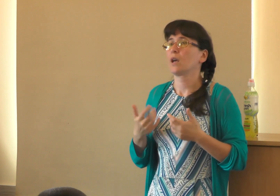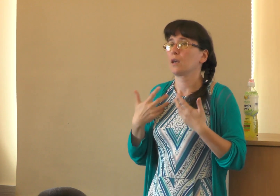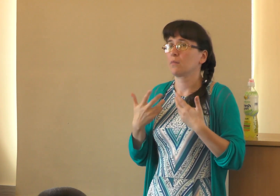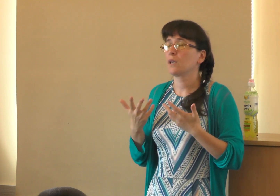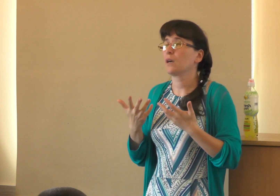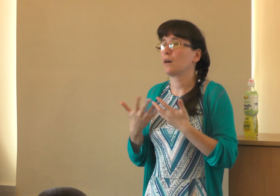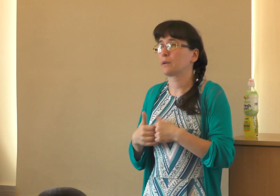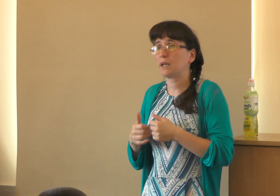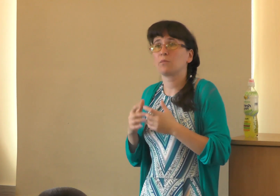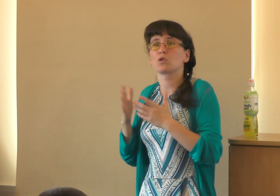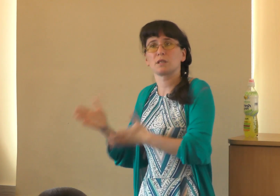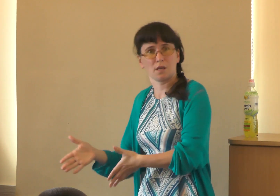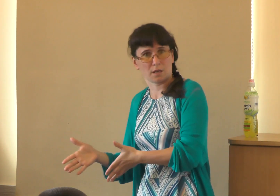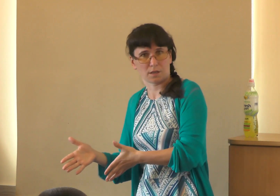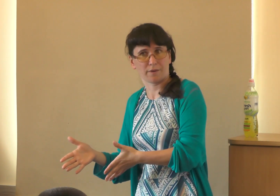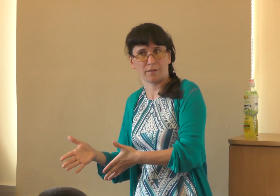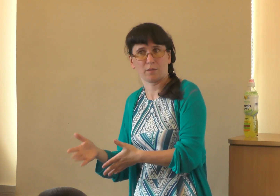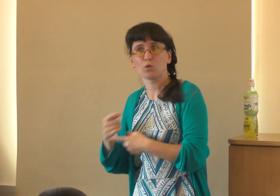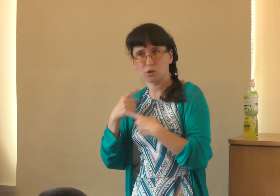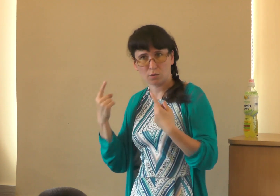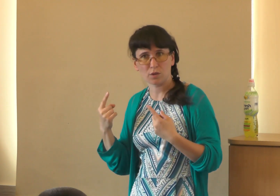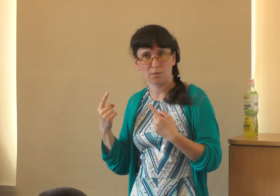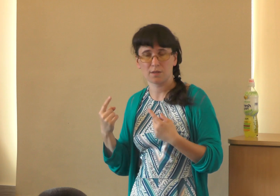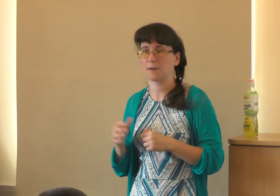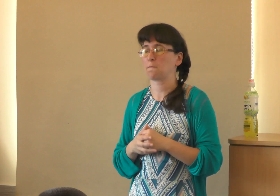И мы автоматом уже с КВЕ разговариваем, тоже на русском языке.